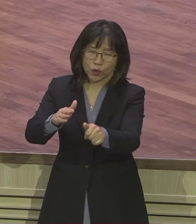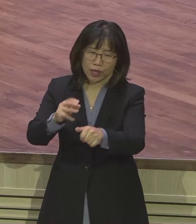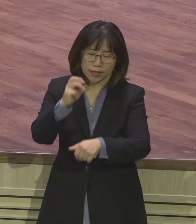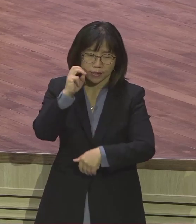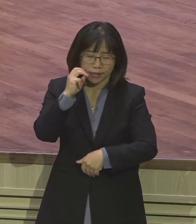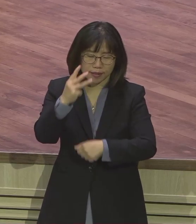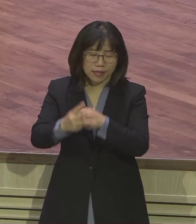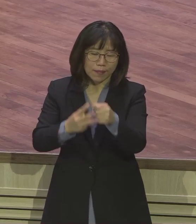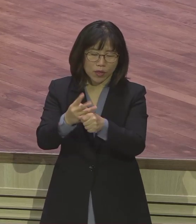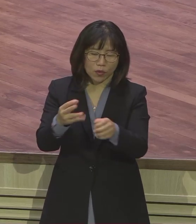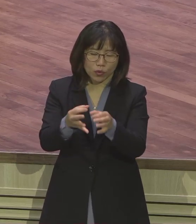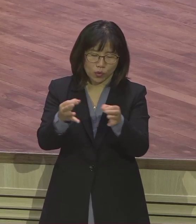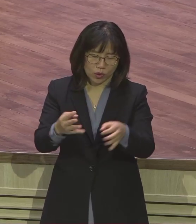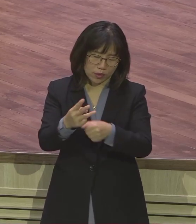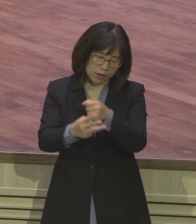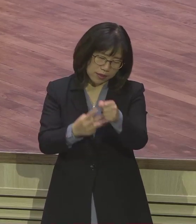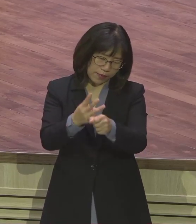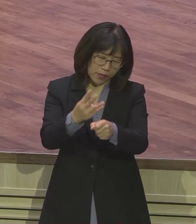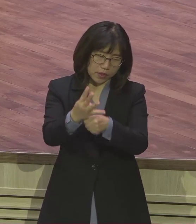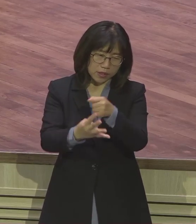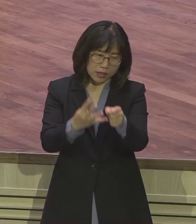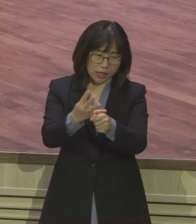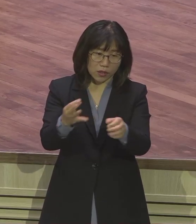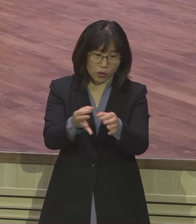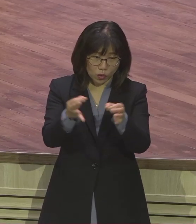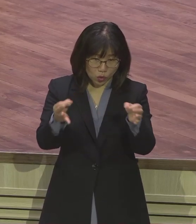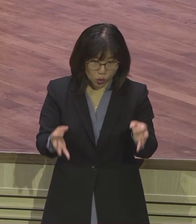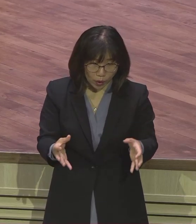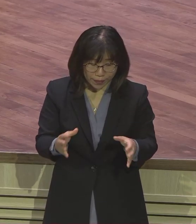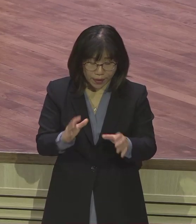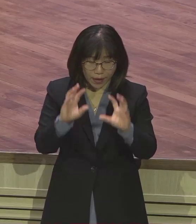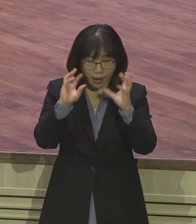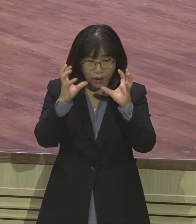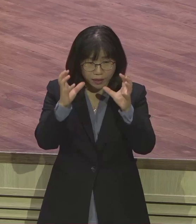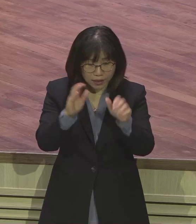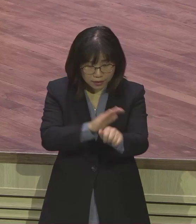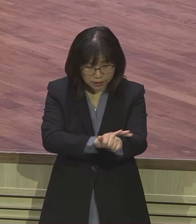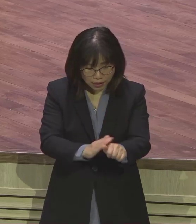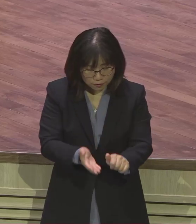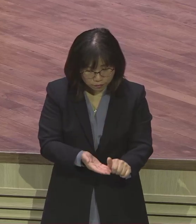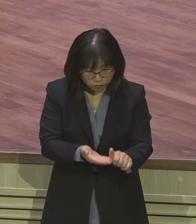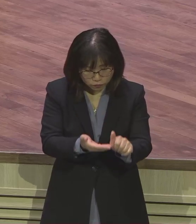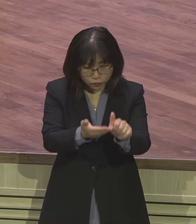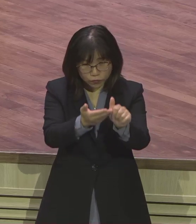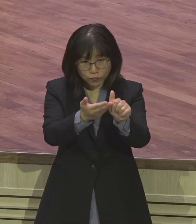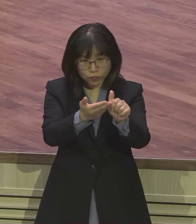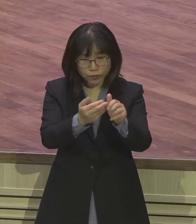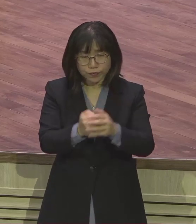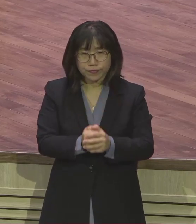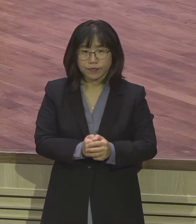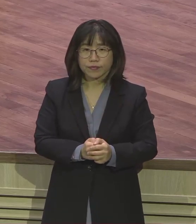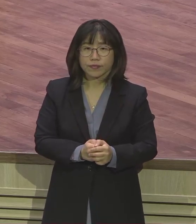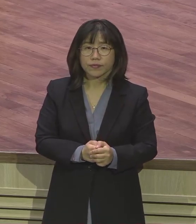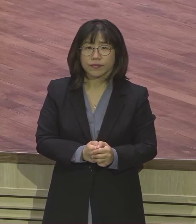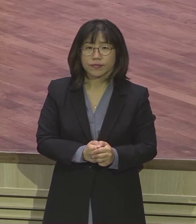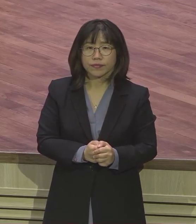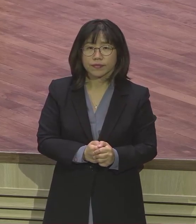보통 그렇게 봅니다. 옛날에 3, 4년. 우리 다닐 때는요. 학교 갔다 와도 초등학교 학교 다닐 때 젖 먹는 놈도 있었어요.